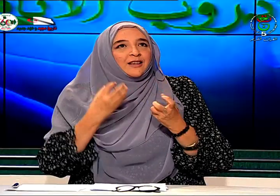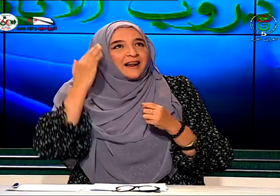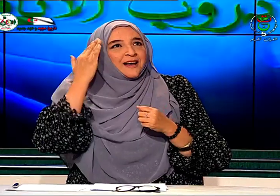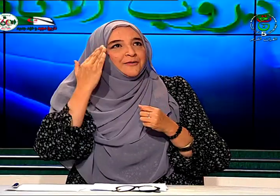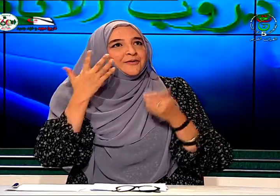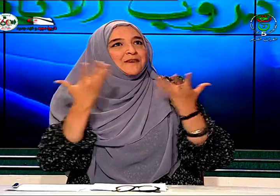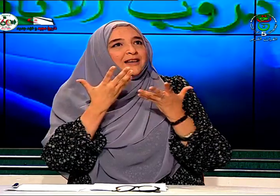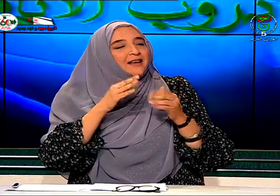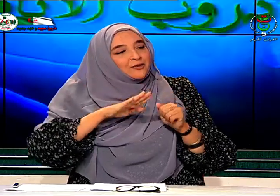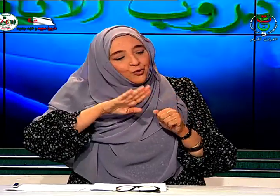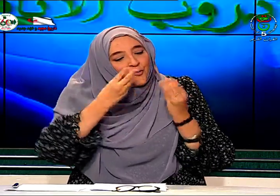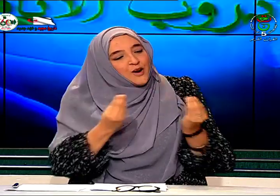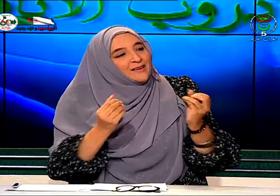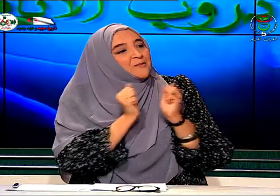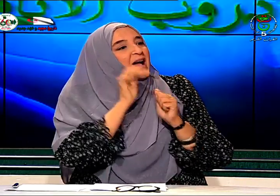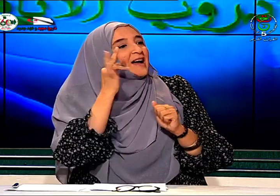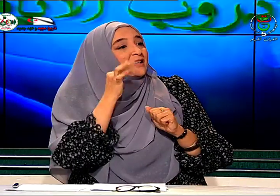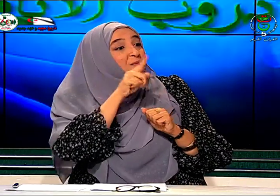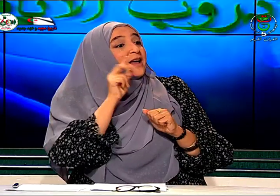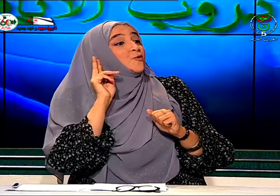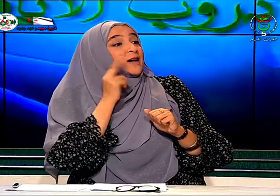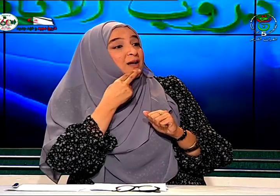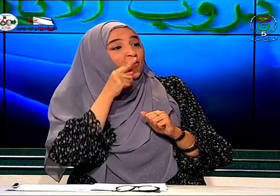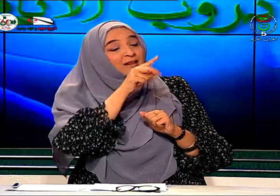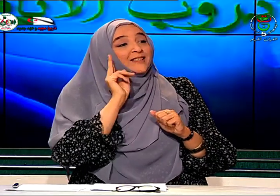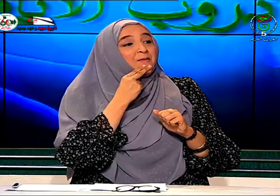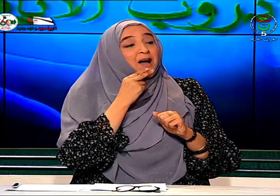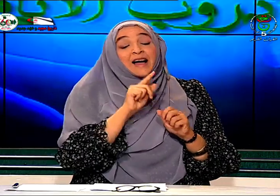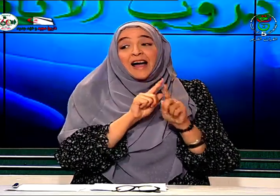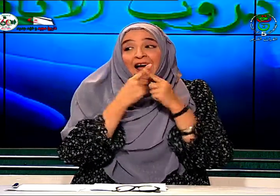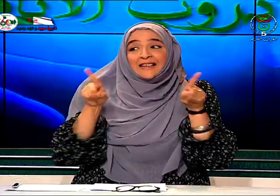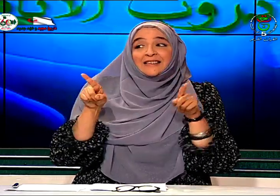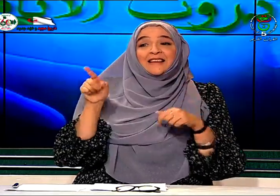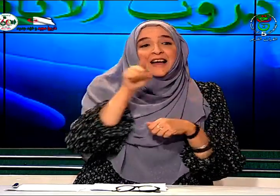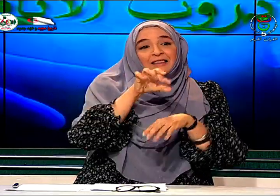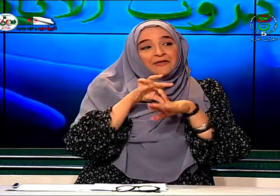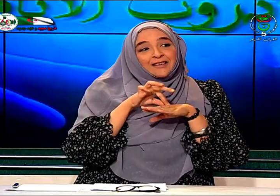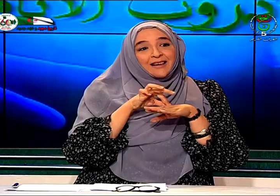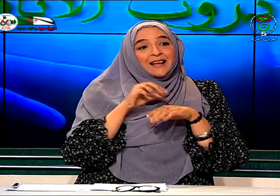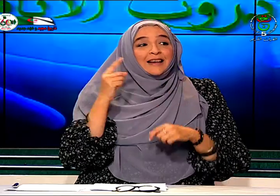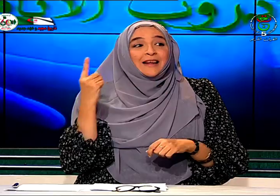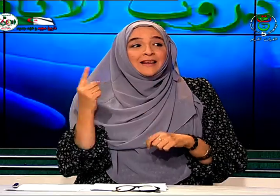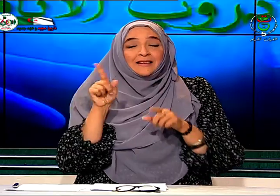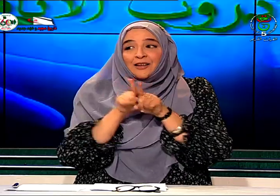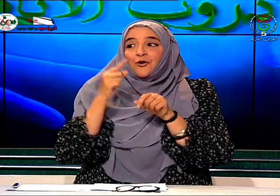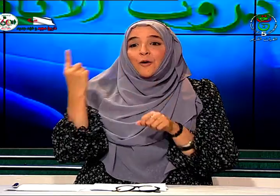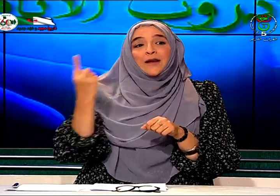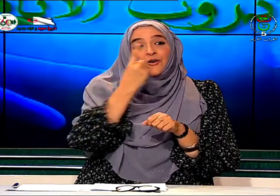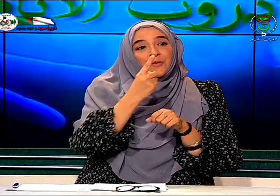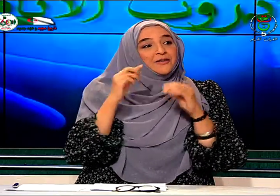أن أعرف كيف كانت طفولتك مع أخيك بما أنه أصم وأنت صم عكس الضيفتين التي هم وحدهما في